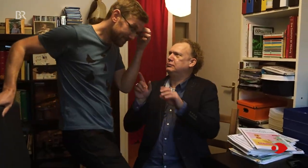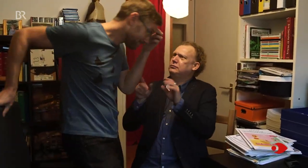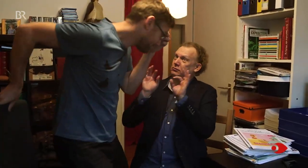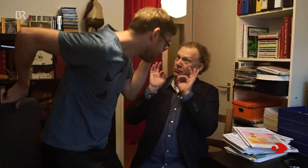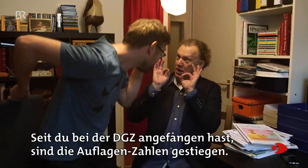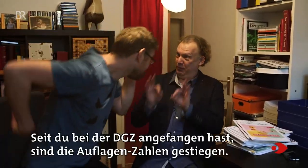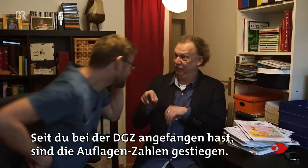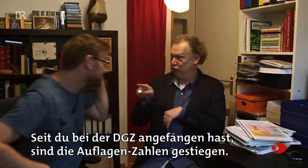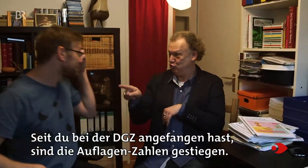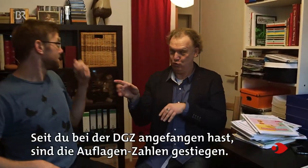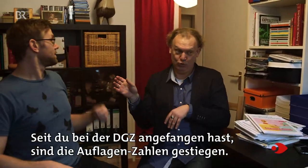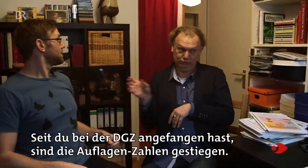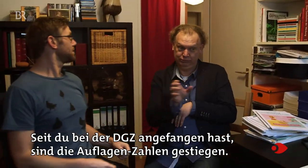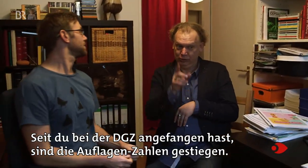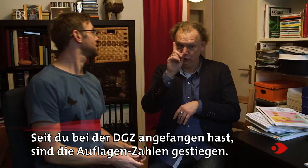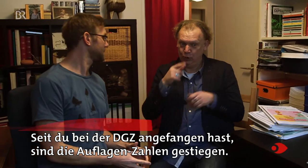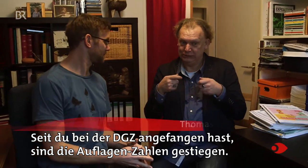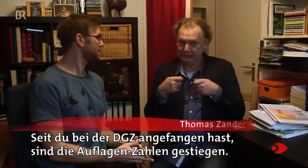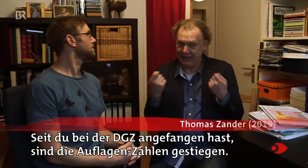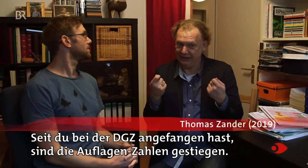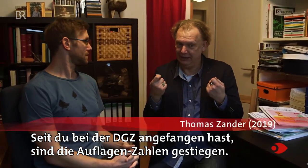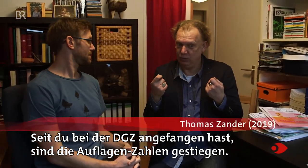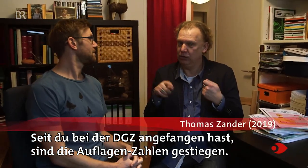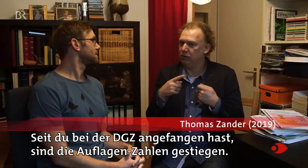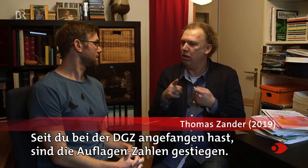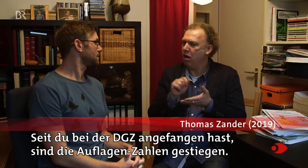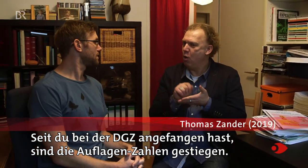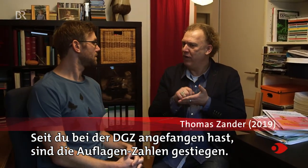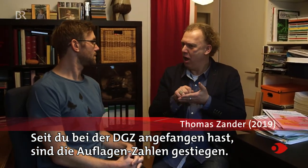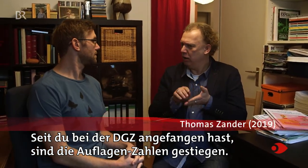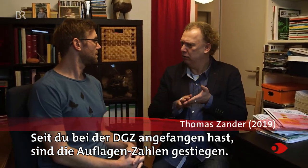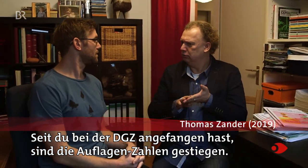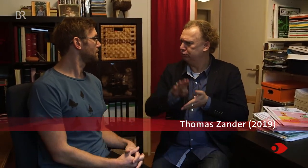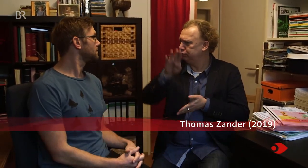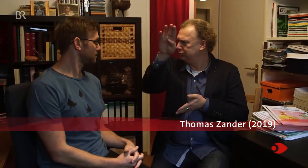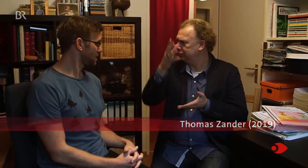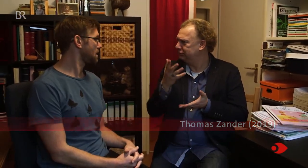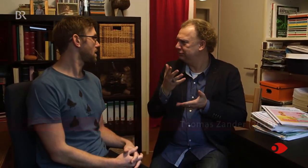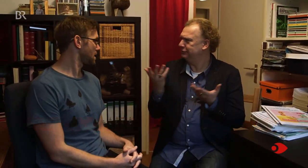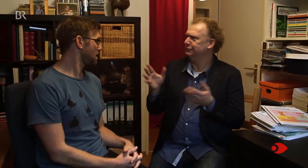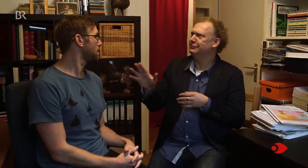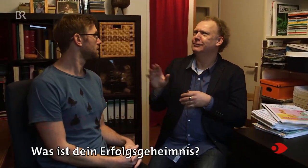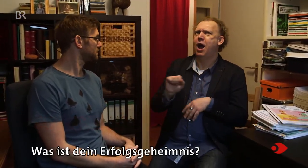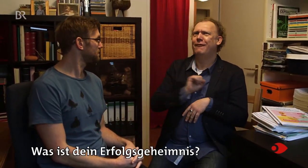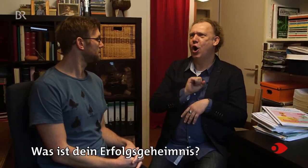Seit du bei der DGZ angefangen hast, sind die Auflagenzahlen gestiegen. Was ist dein